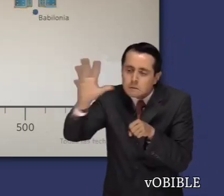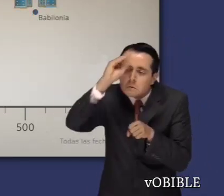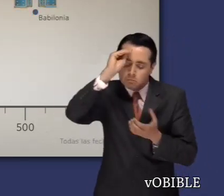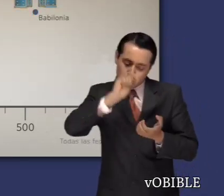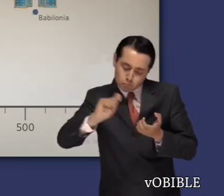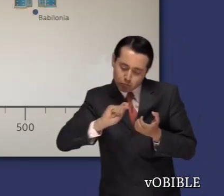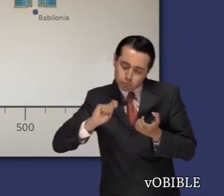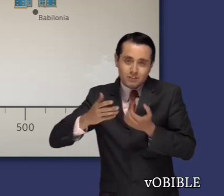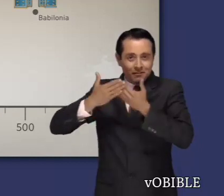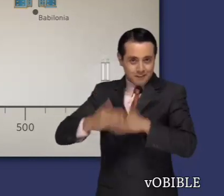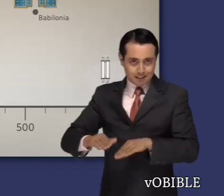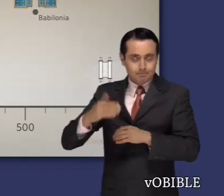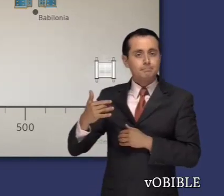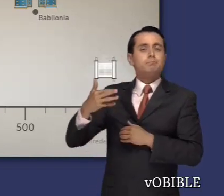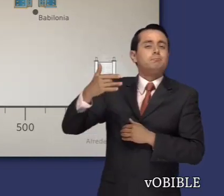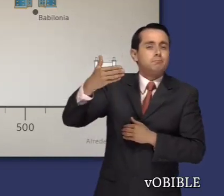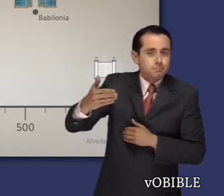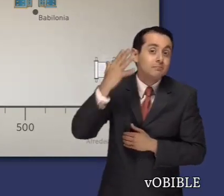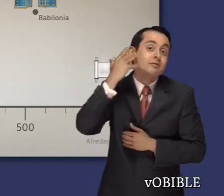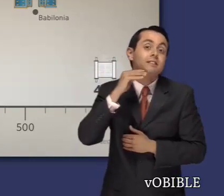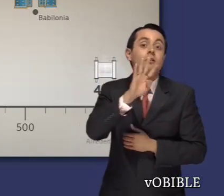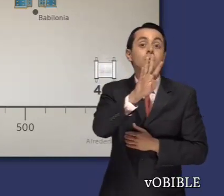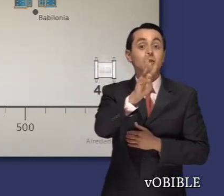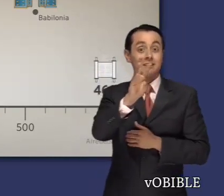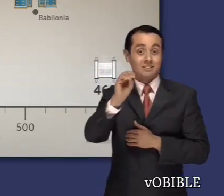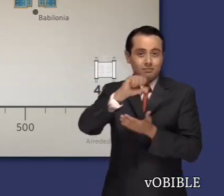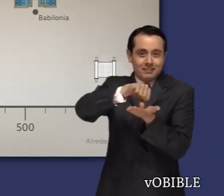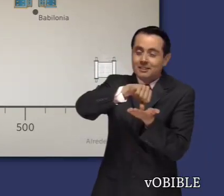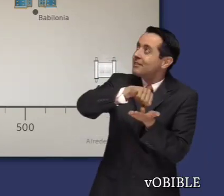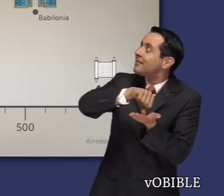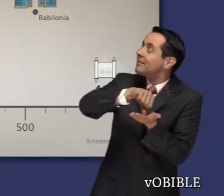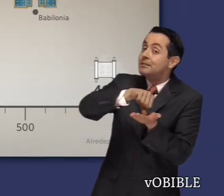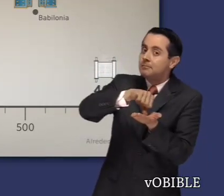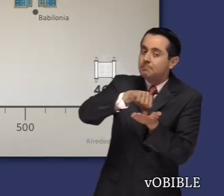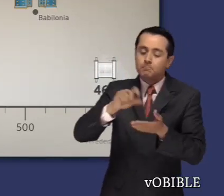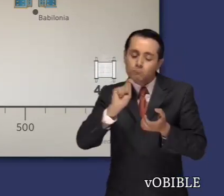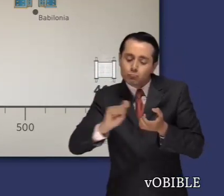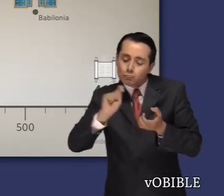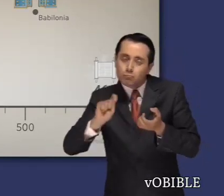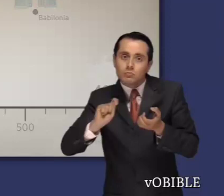Babilonia. Escribió este libro cerca del 460 a.n. Nuestra era en Jerusalén.